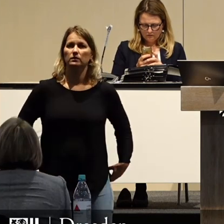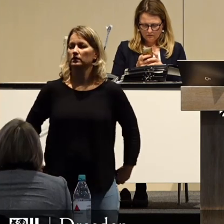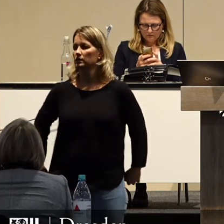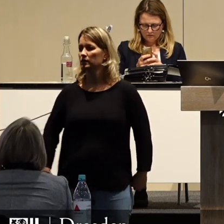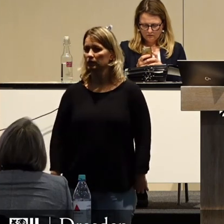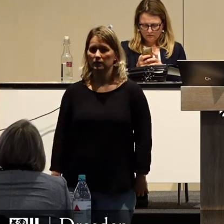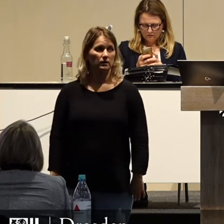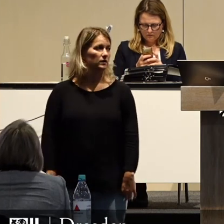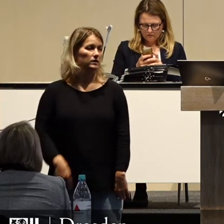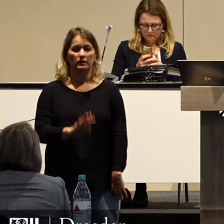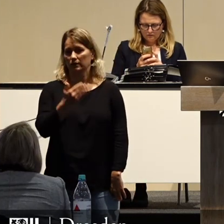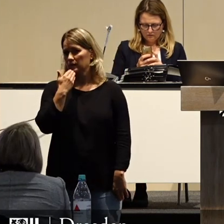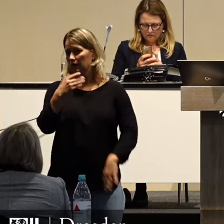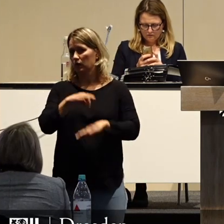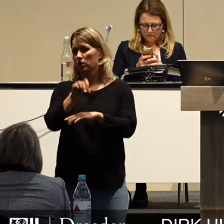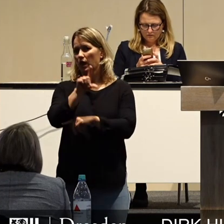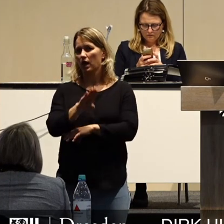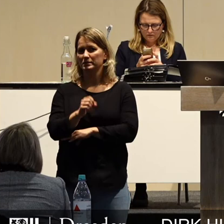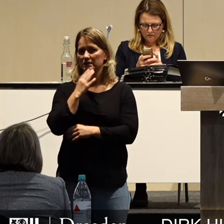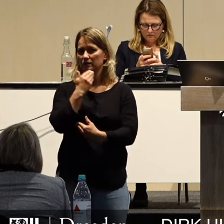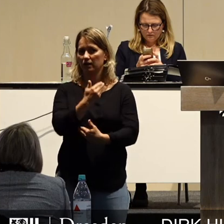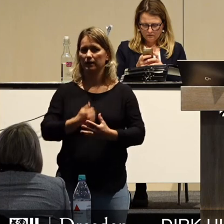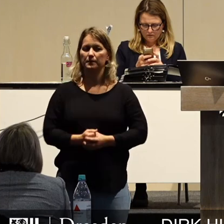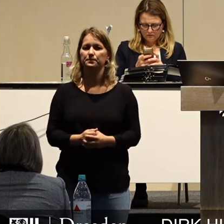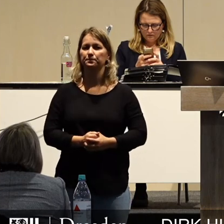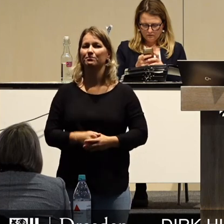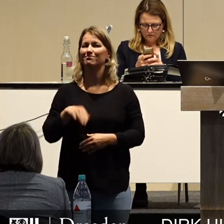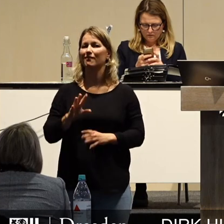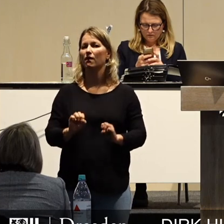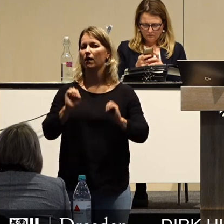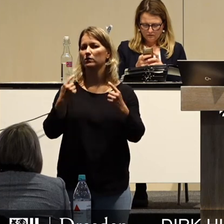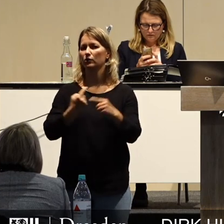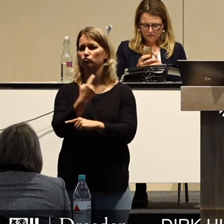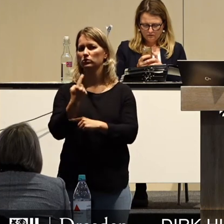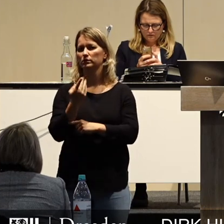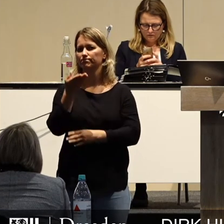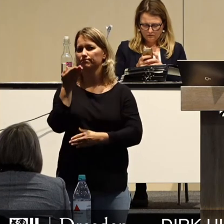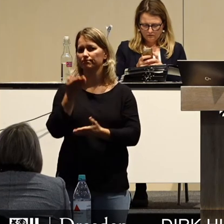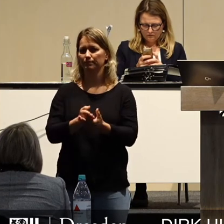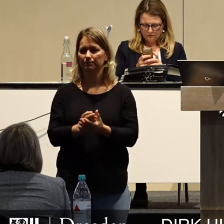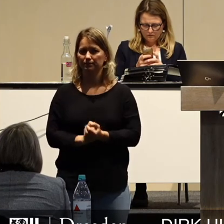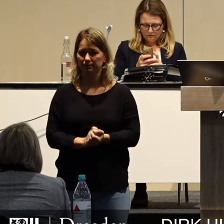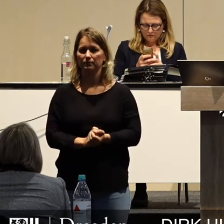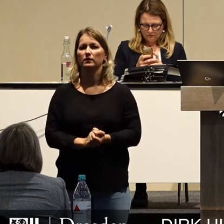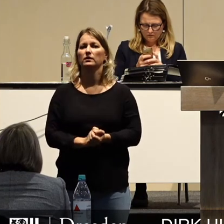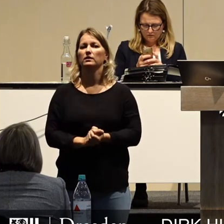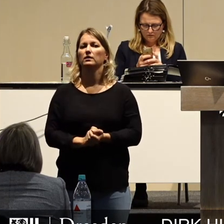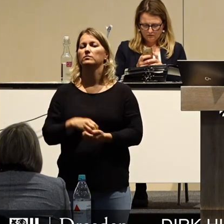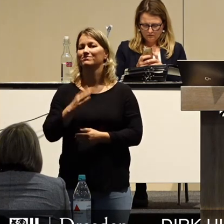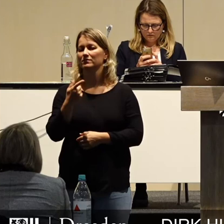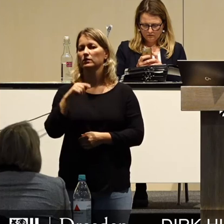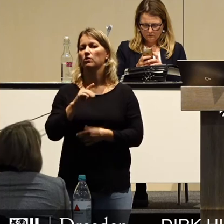Vielen Dank, Herr Dr. Lames zum Abschluss der Aktuellen Stunde zum Thema Prioritäten des